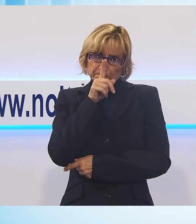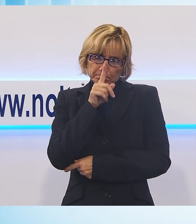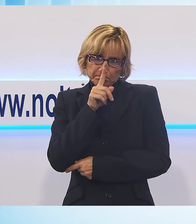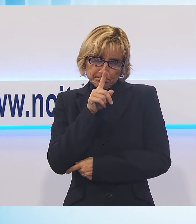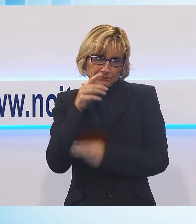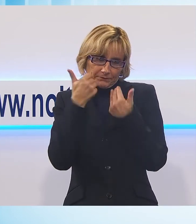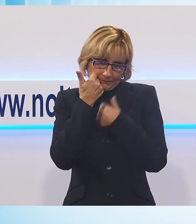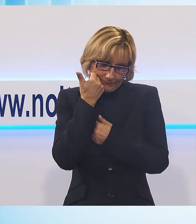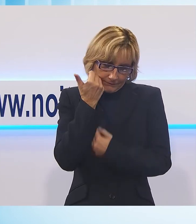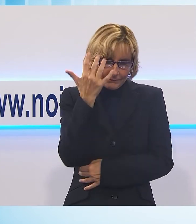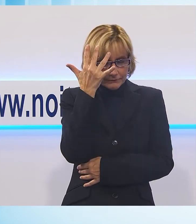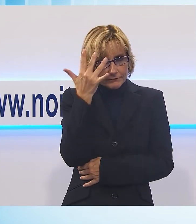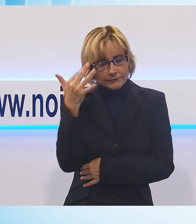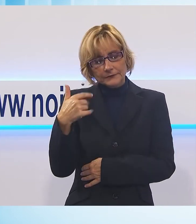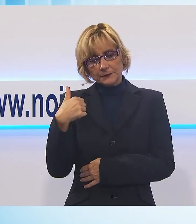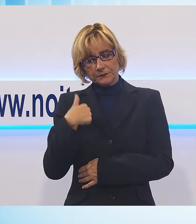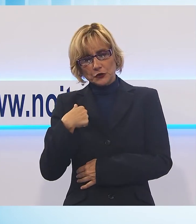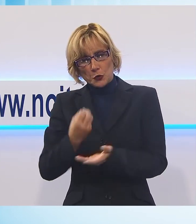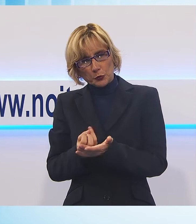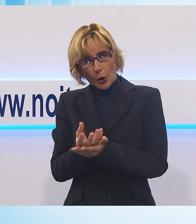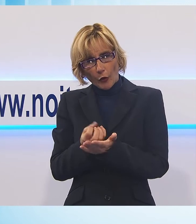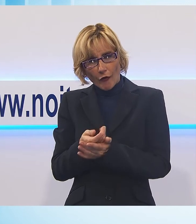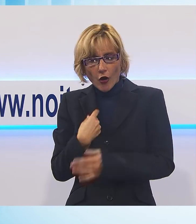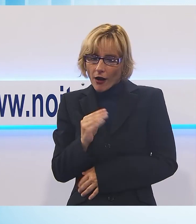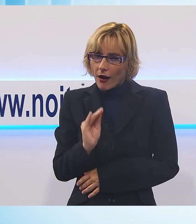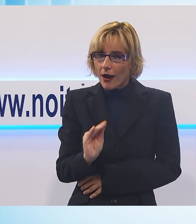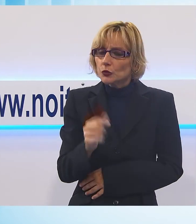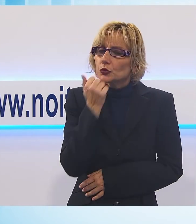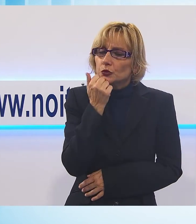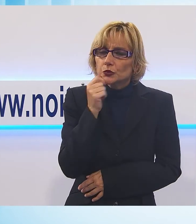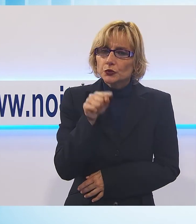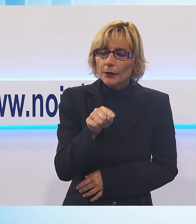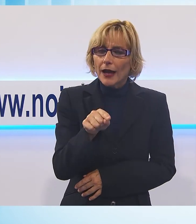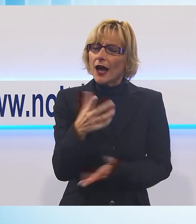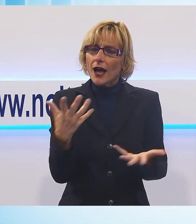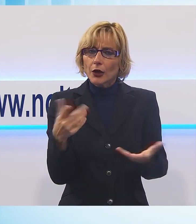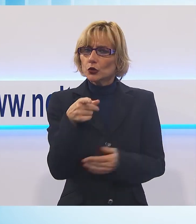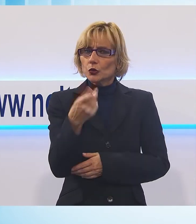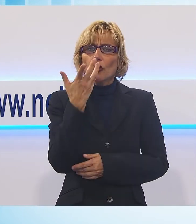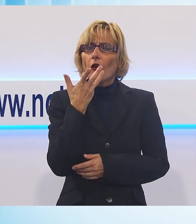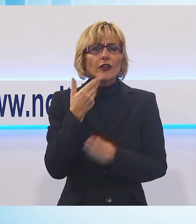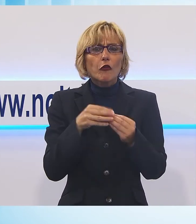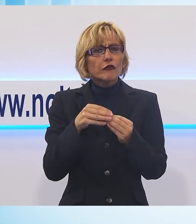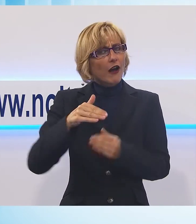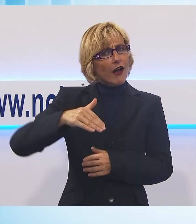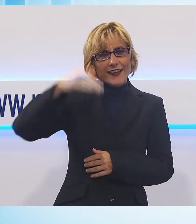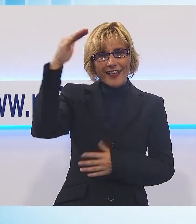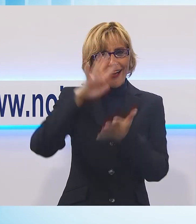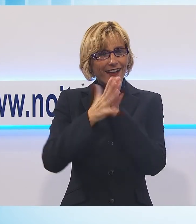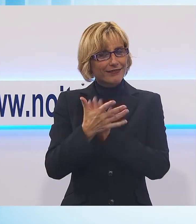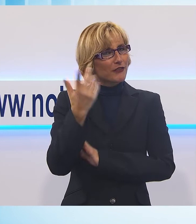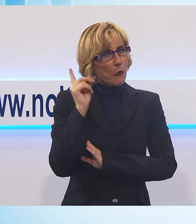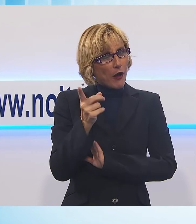riflessiva e allora l'ho provocata dicendo senti ma tu cosa vorresti fare da grande?